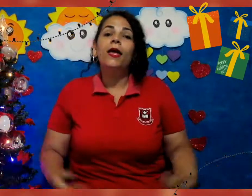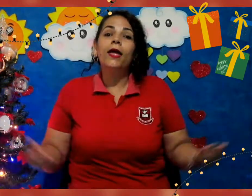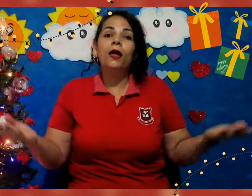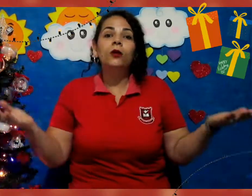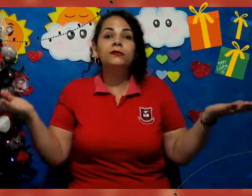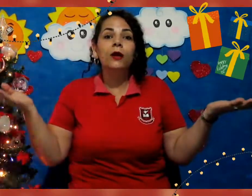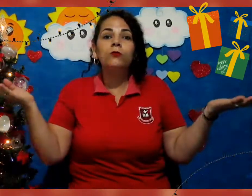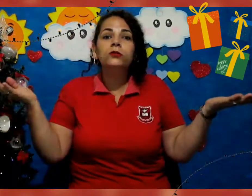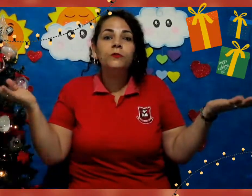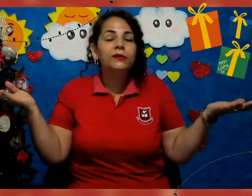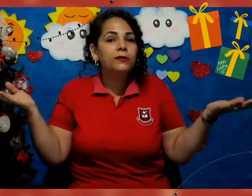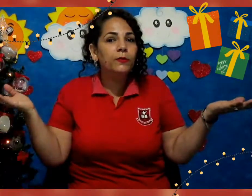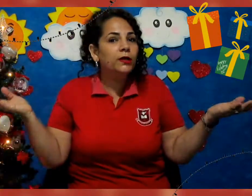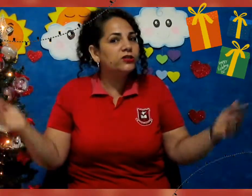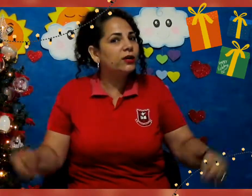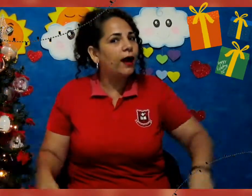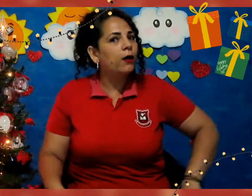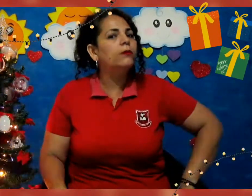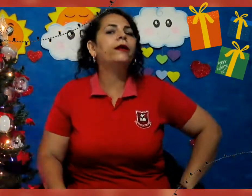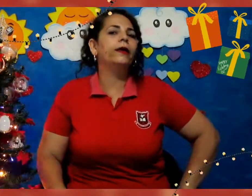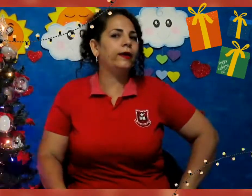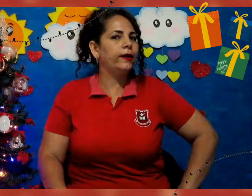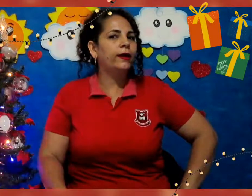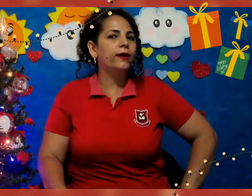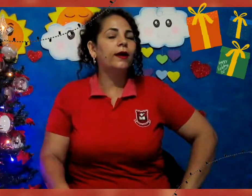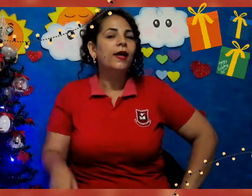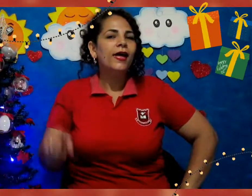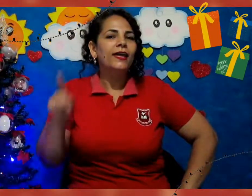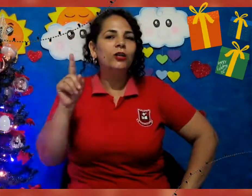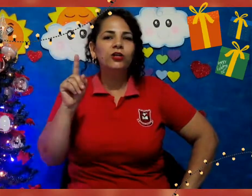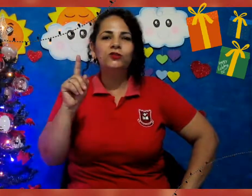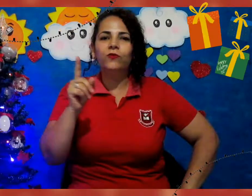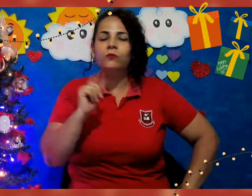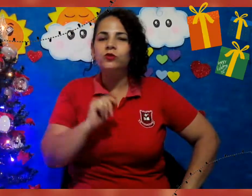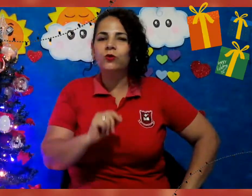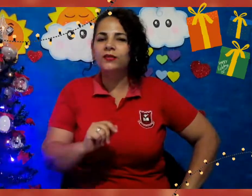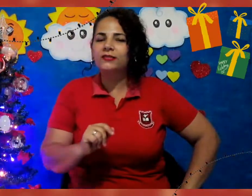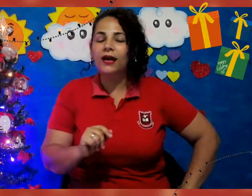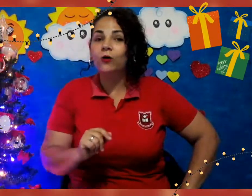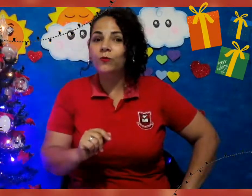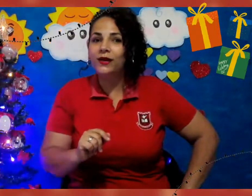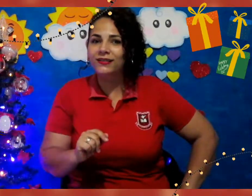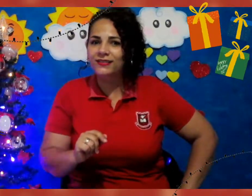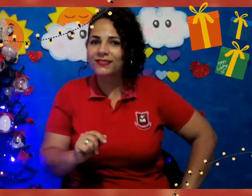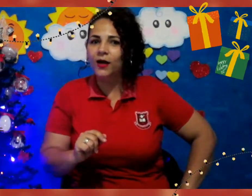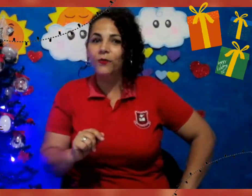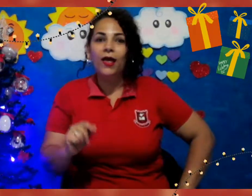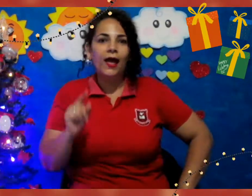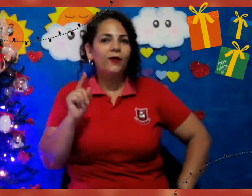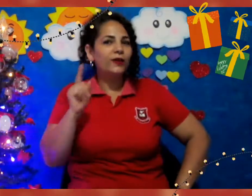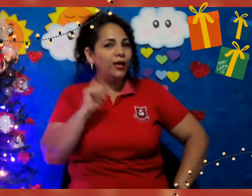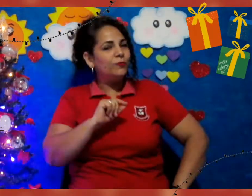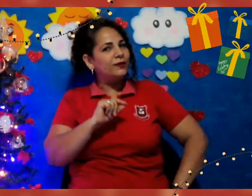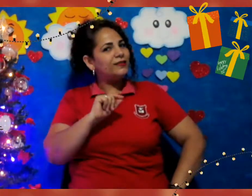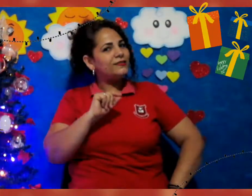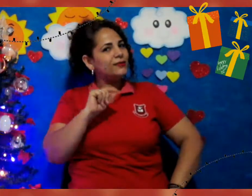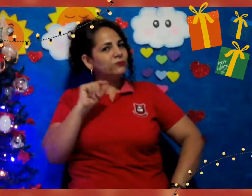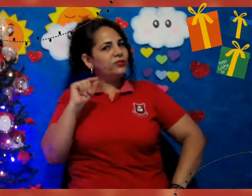É a nossa última semana de aula, é! E nós vamos começar com uma canção. Eu quero uma canção de